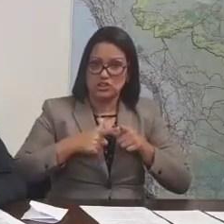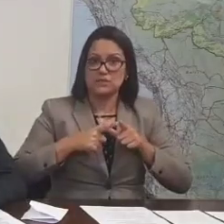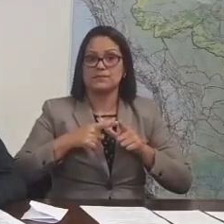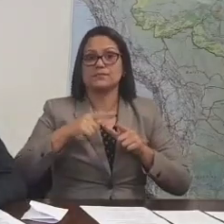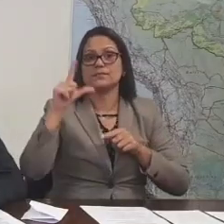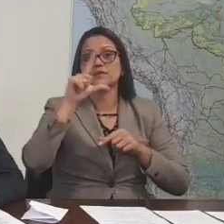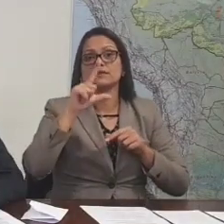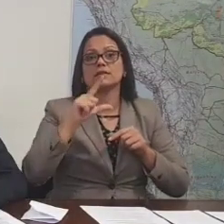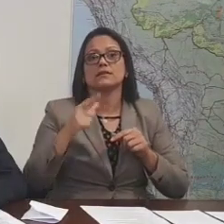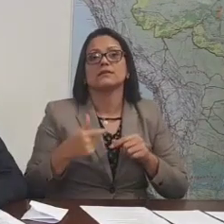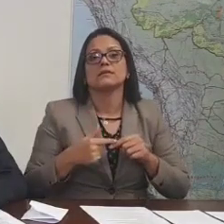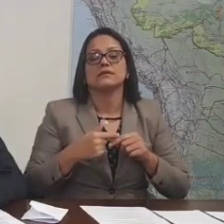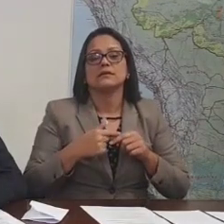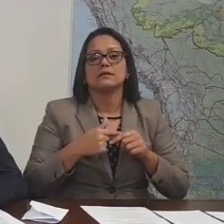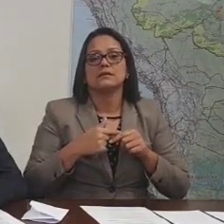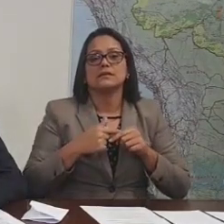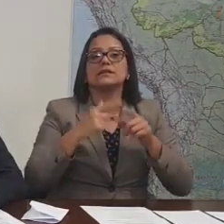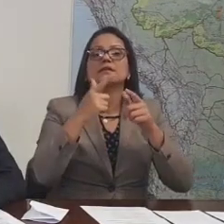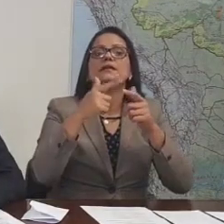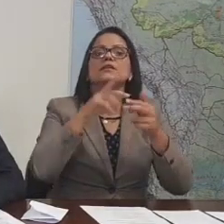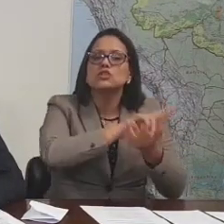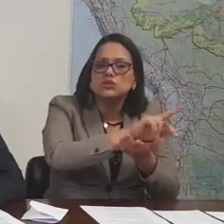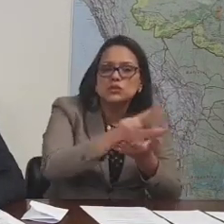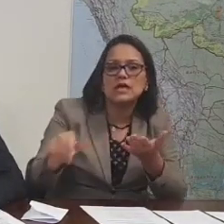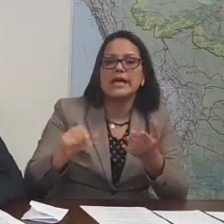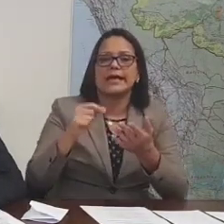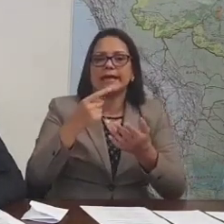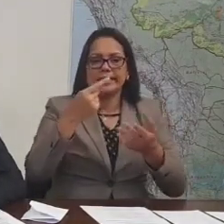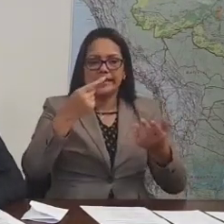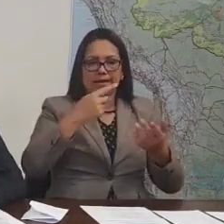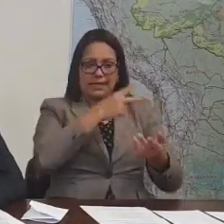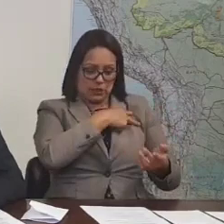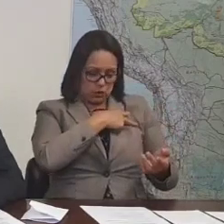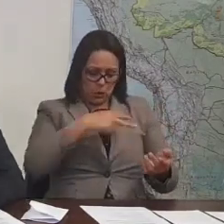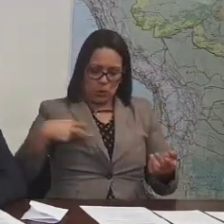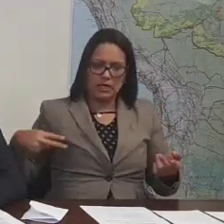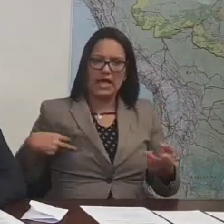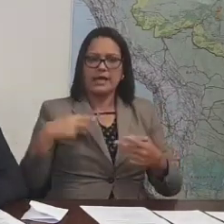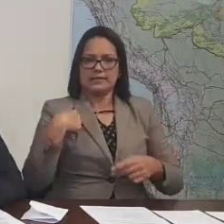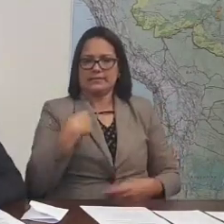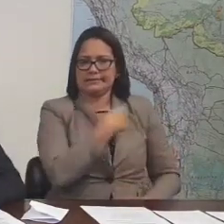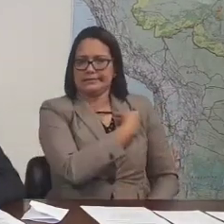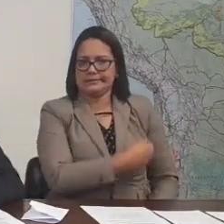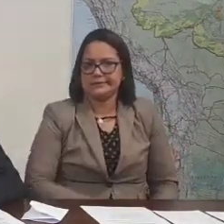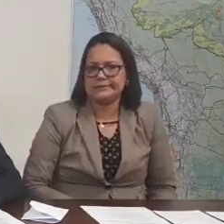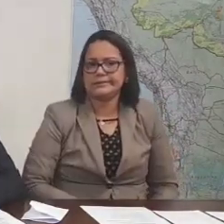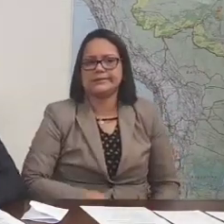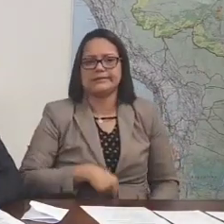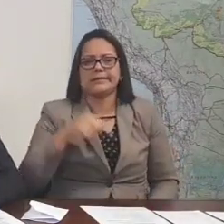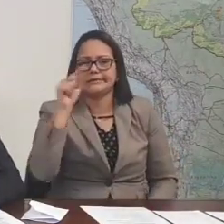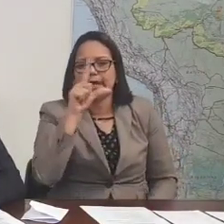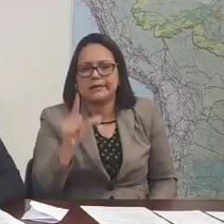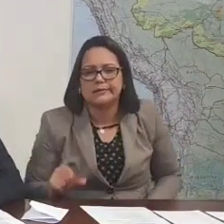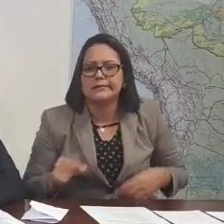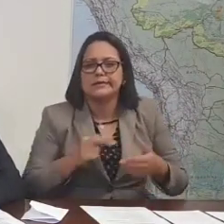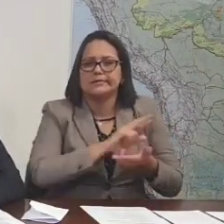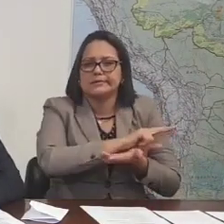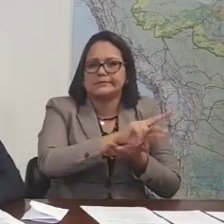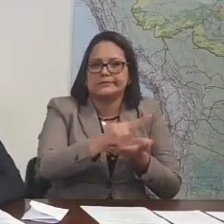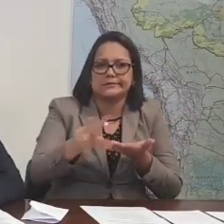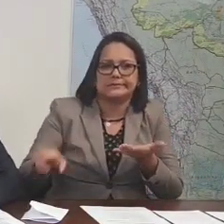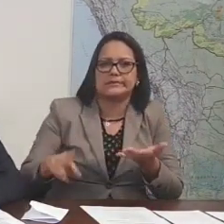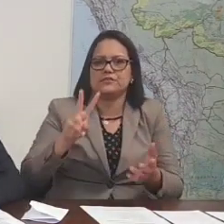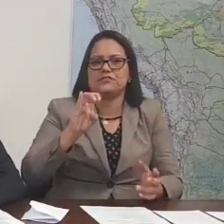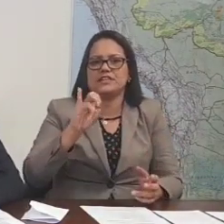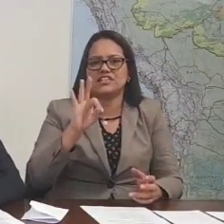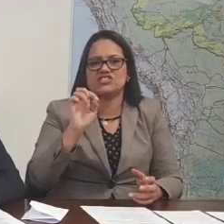na Inglésia e Vietnã. Para exatamente ajudar, aconselhar, participar. Quem sabe um dia seja, se a Tereza Cristina não queira